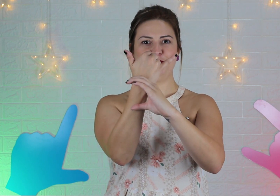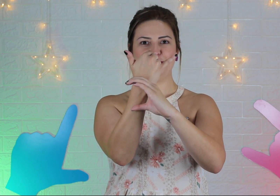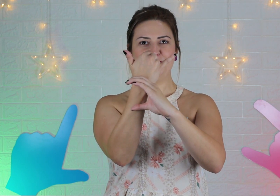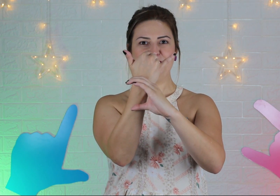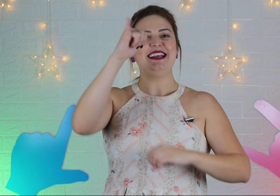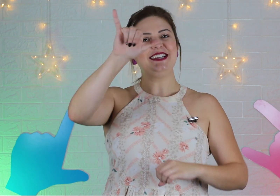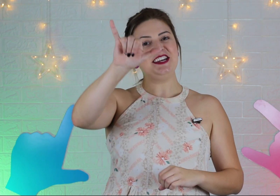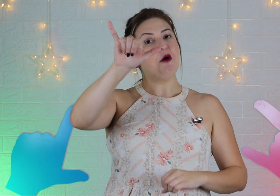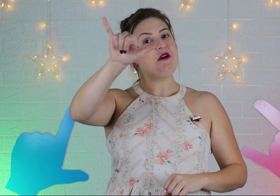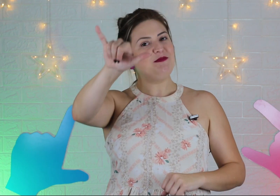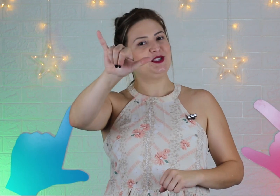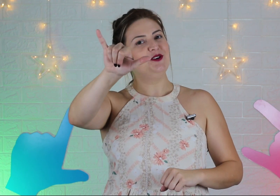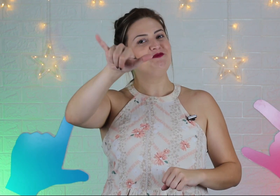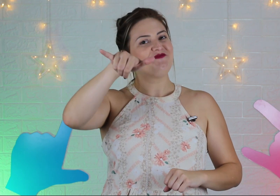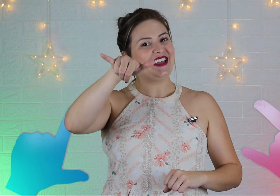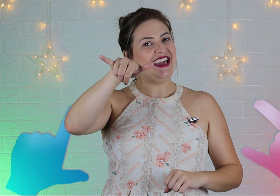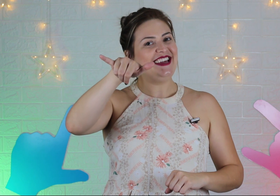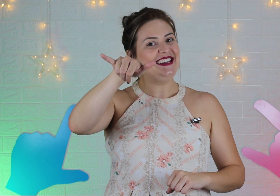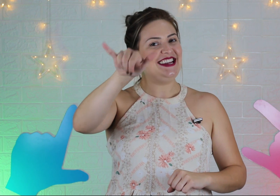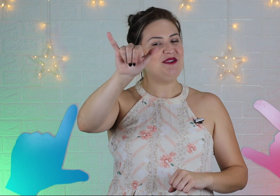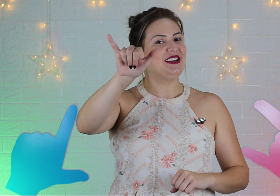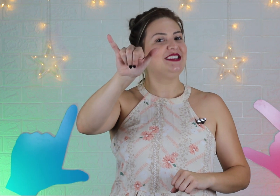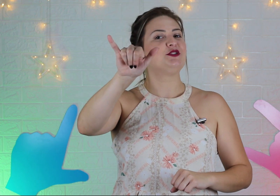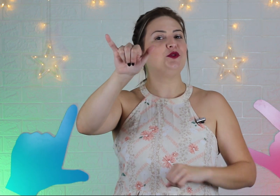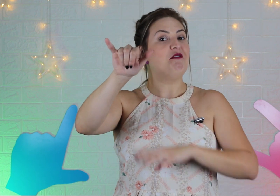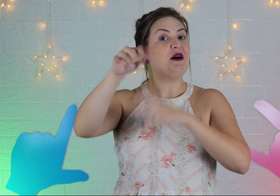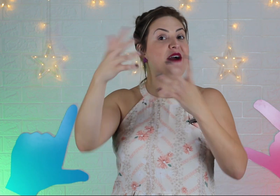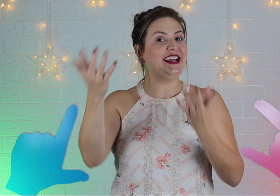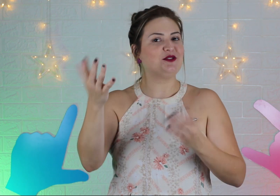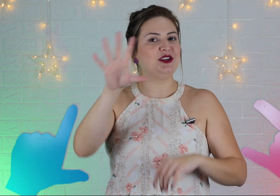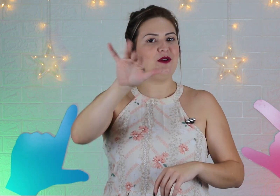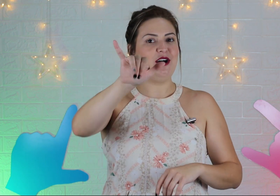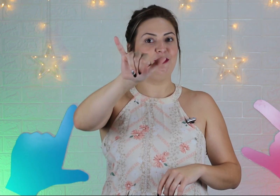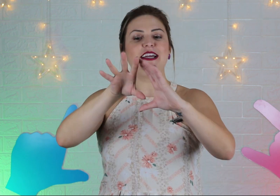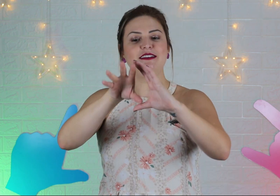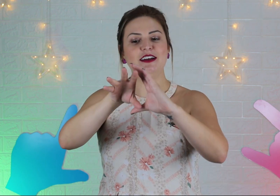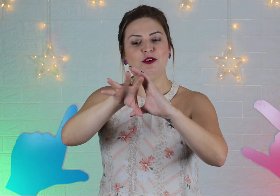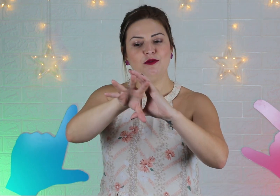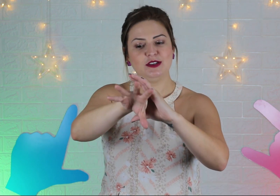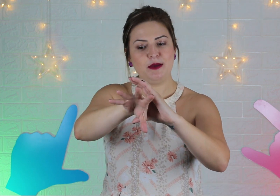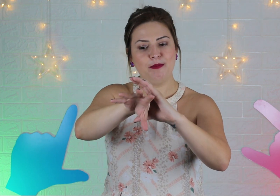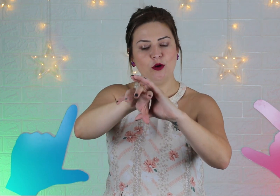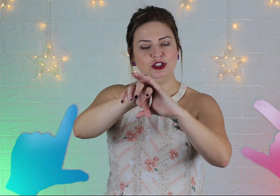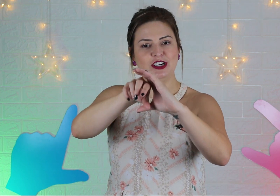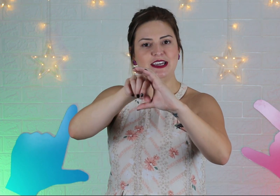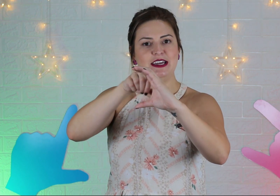YouTube. Esse aqui é o Y em Libras, do alfabeto manual. Então, você puxa aqui